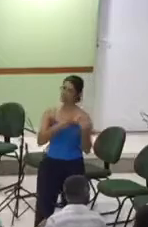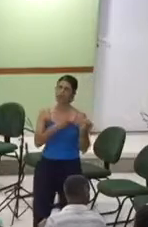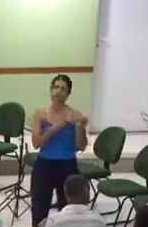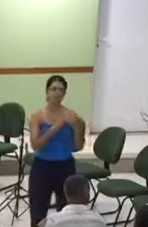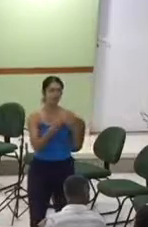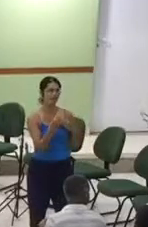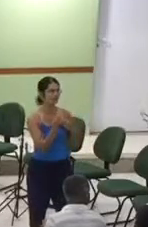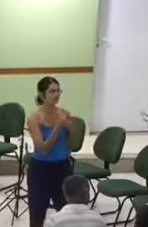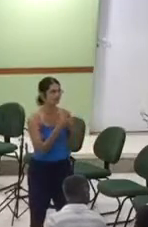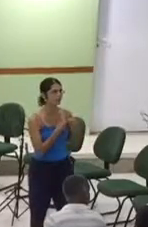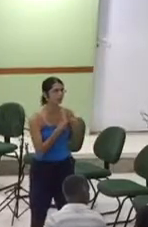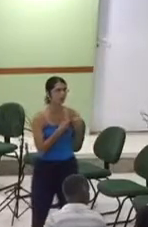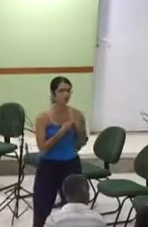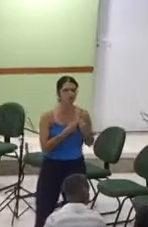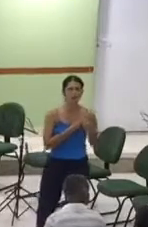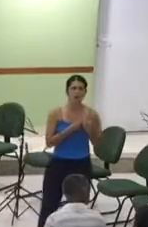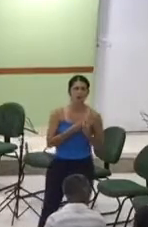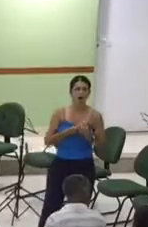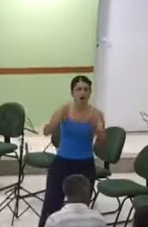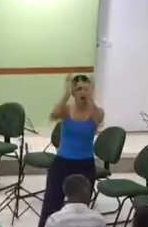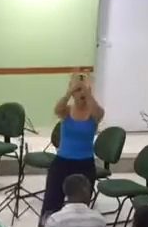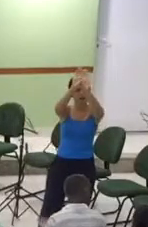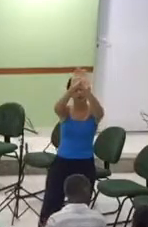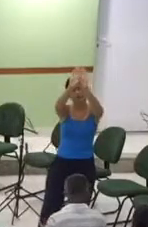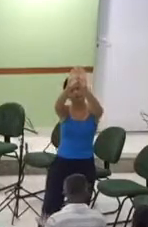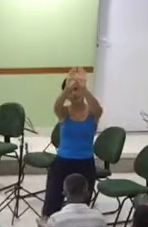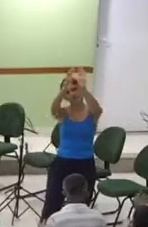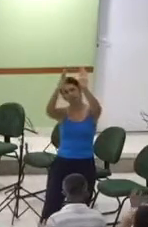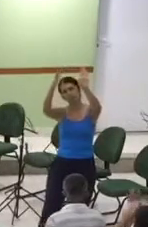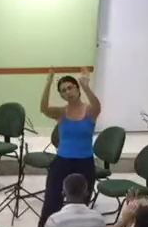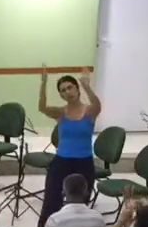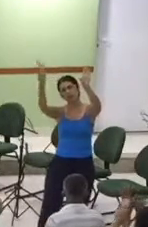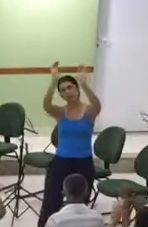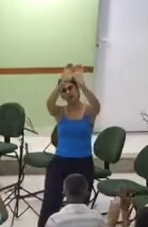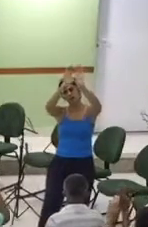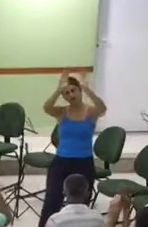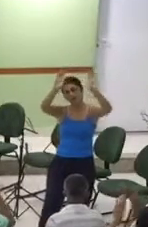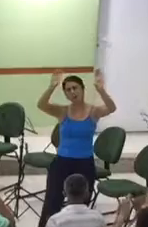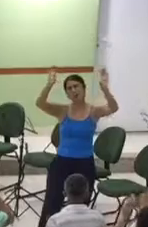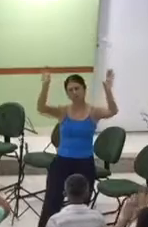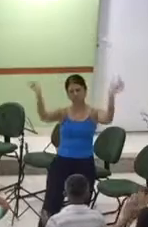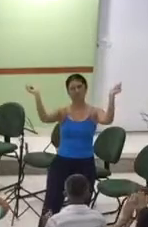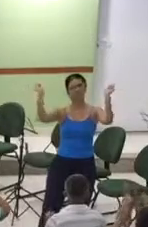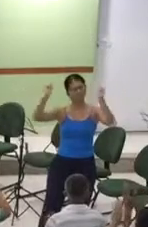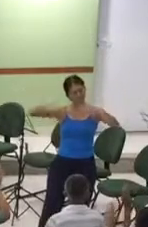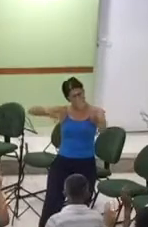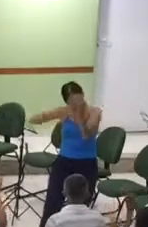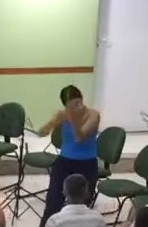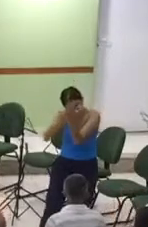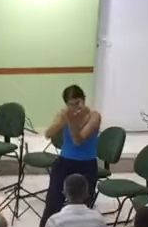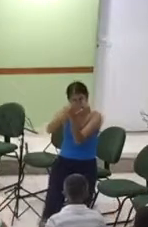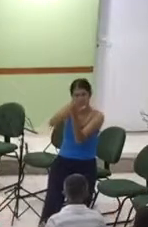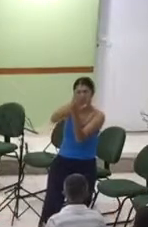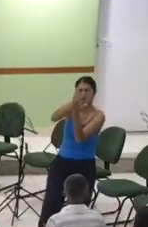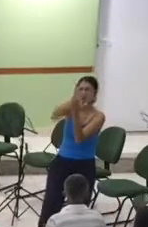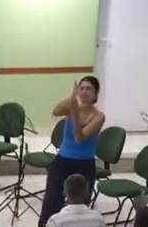pecador, abrindo-lhe a porta de entrada